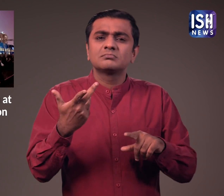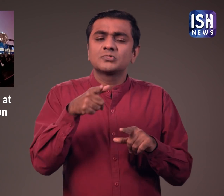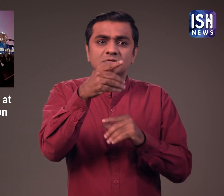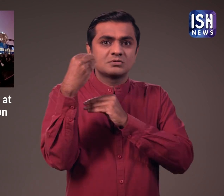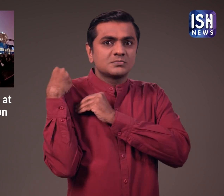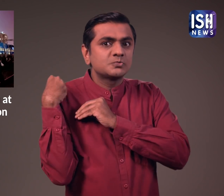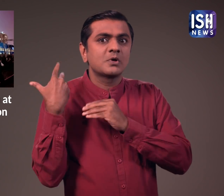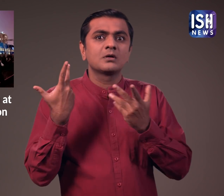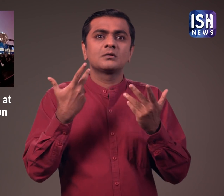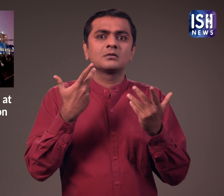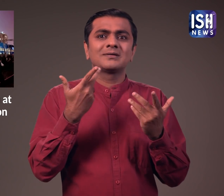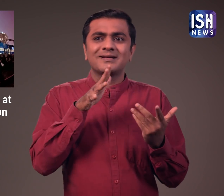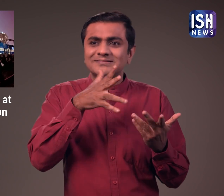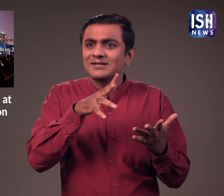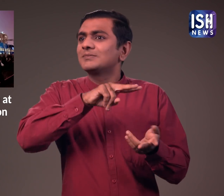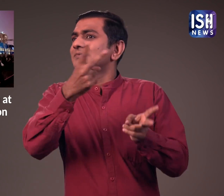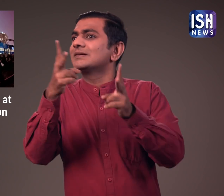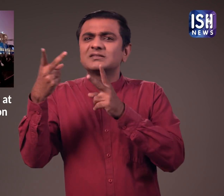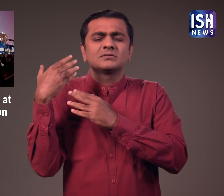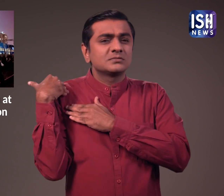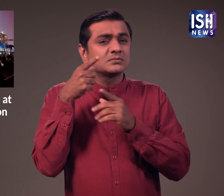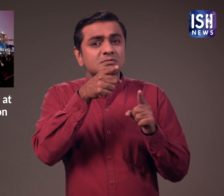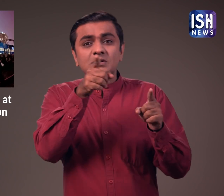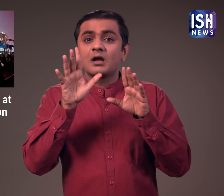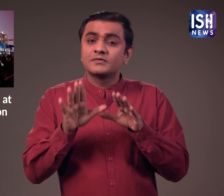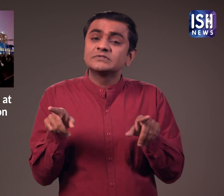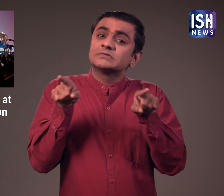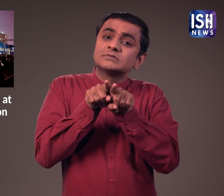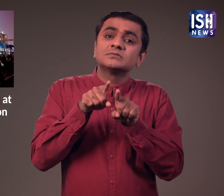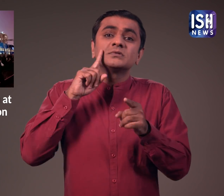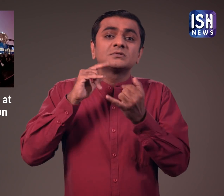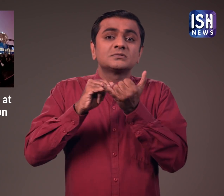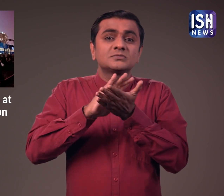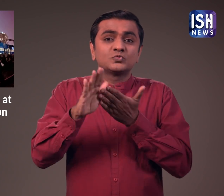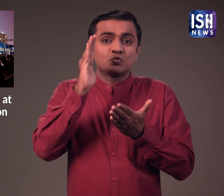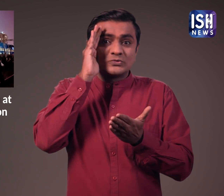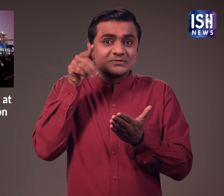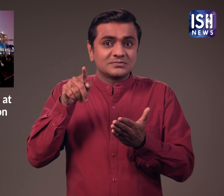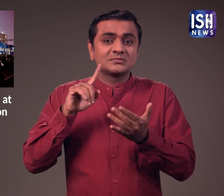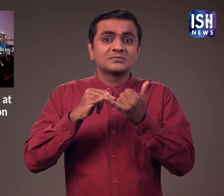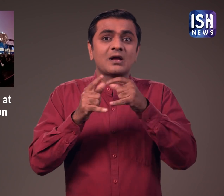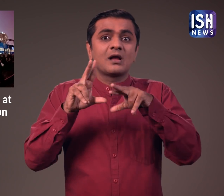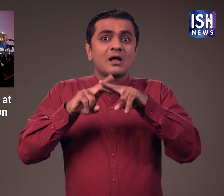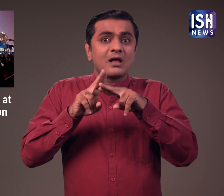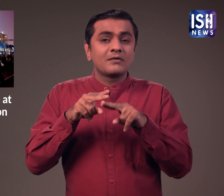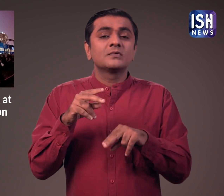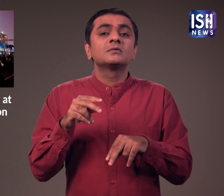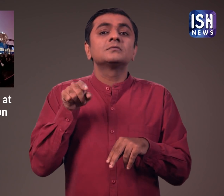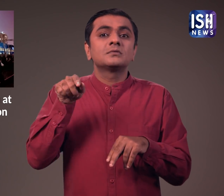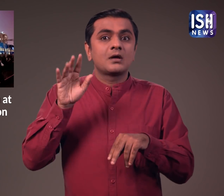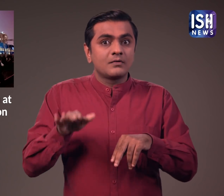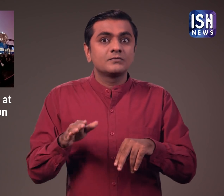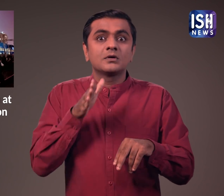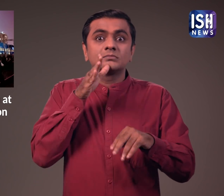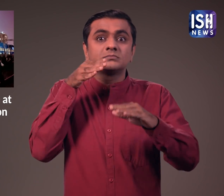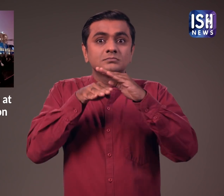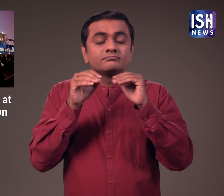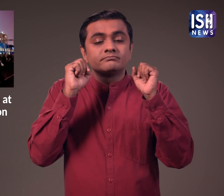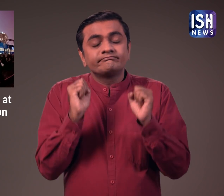आदेश दिया और कर्मचारियों को वैकल पे परिवाहन खोजने को कहा इसी तरह ISH न्यूज के कर्मचारी चार घंटे तक ट्रेनों में फसे